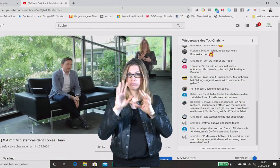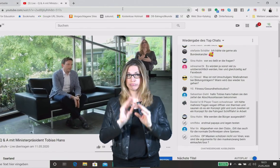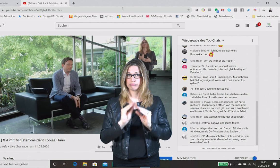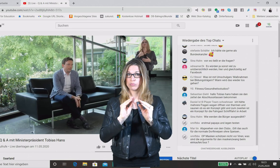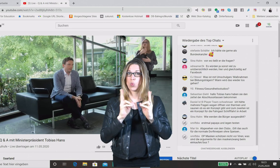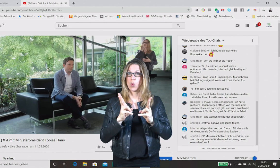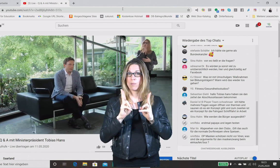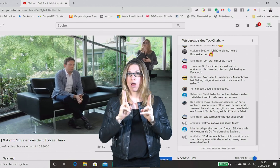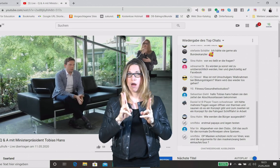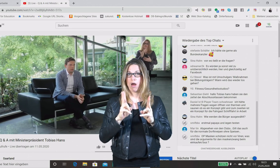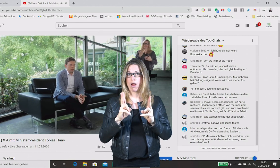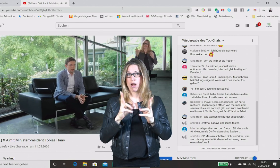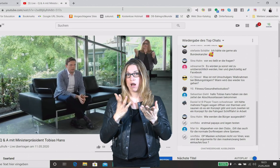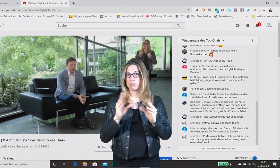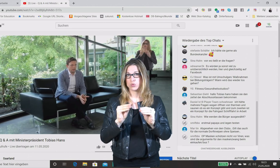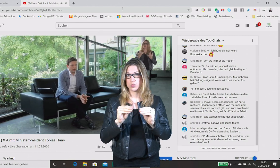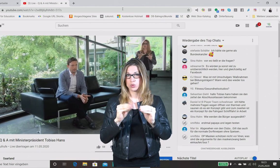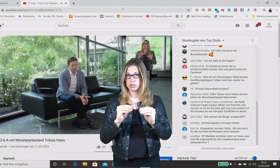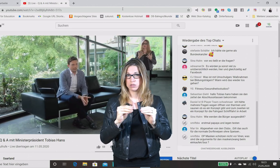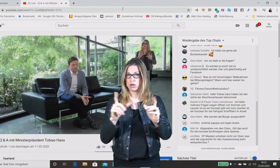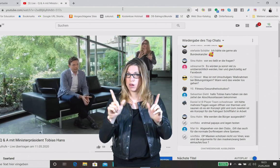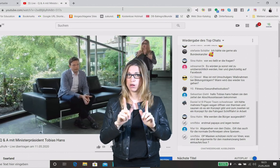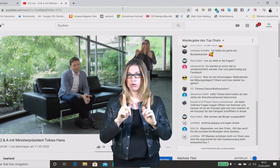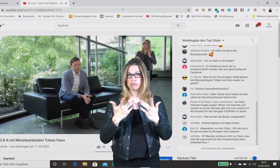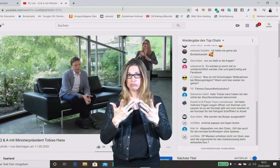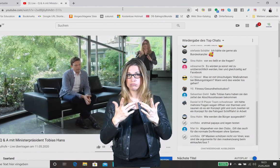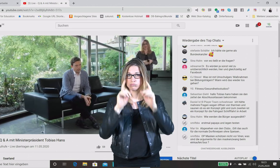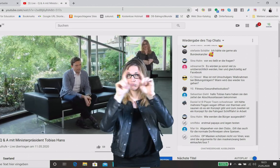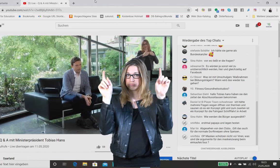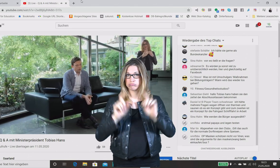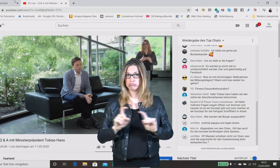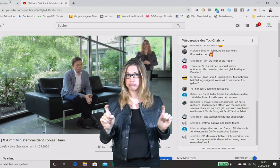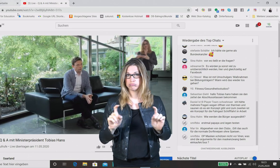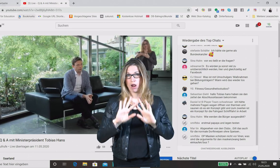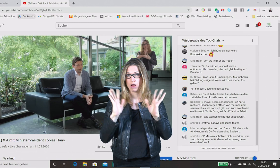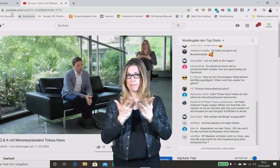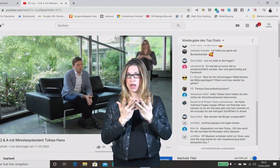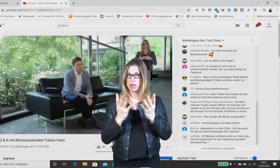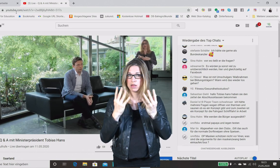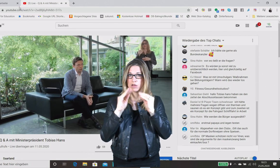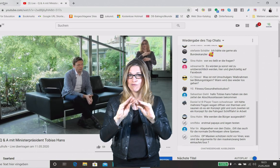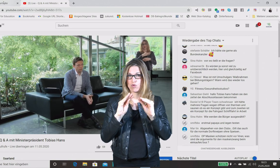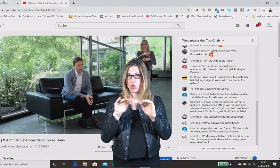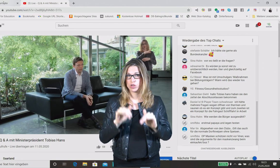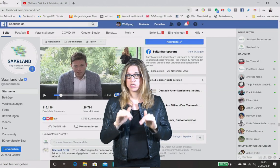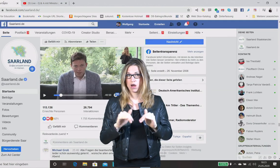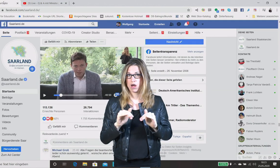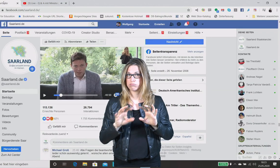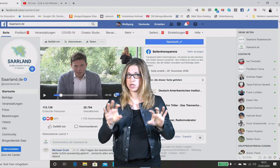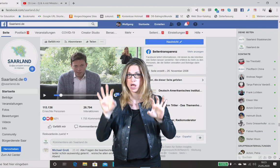stellen und dann sehen Sie wieder die reguläre Angabe Ihrer einzelnen Bereiche. Ob es jetzt